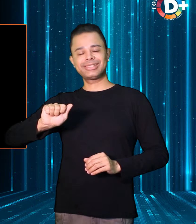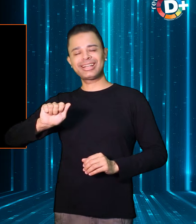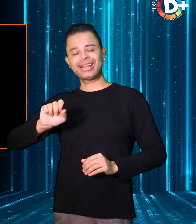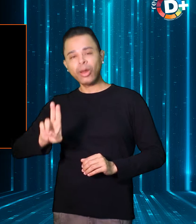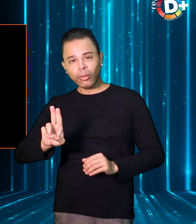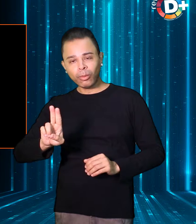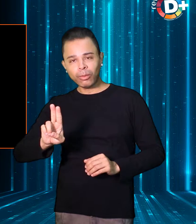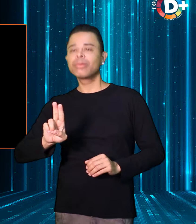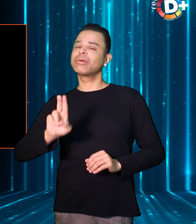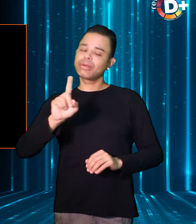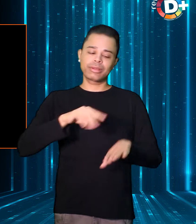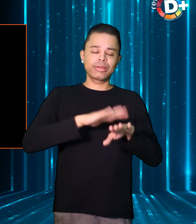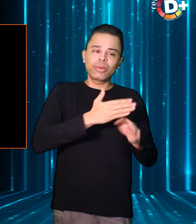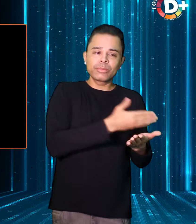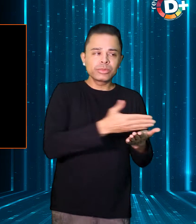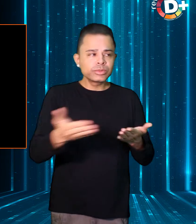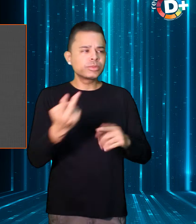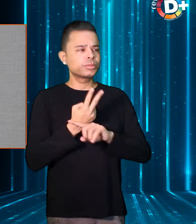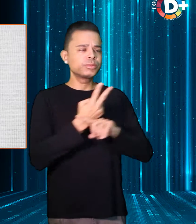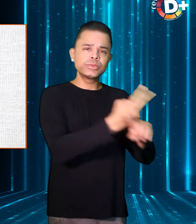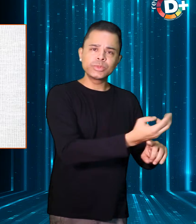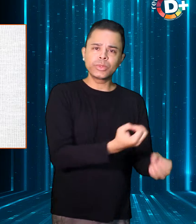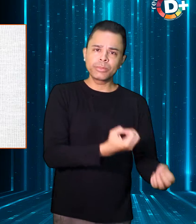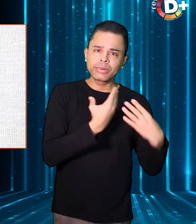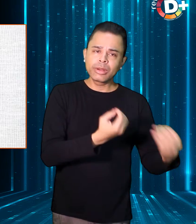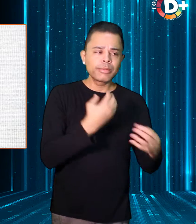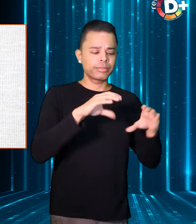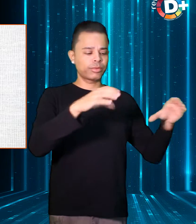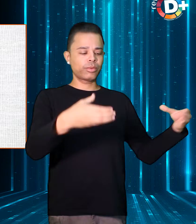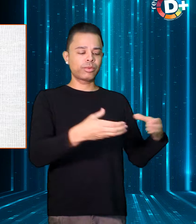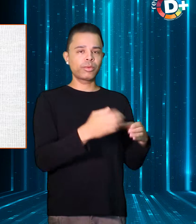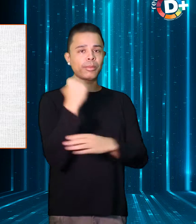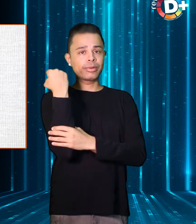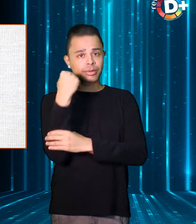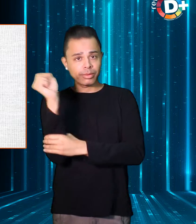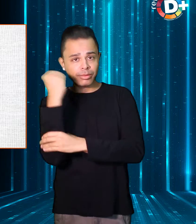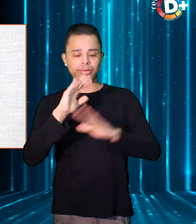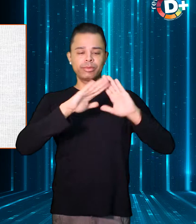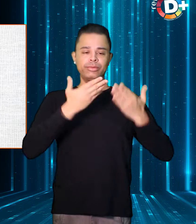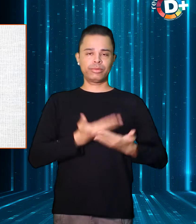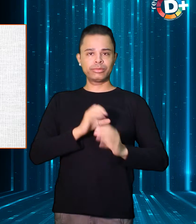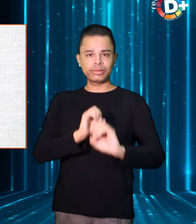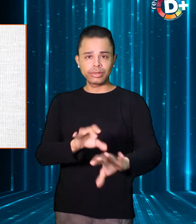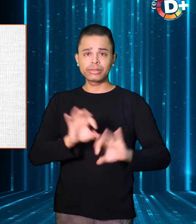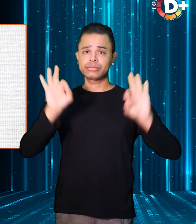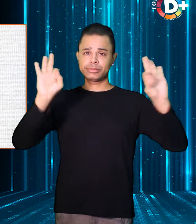terapeutas e escolas de educação especial. Nós sabemos como desenvolver um robô,